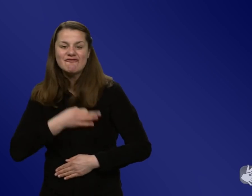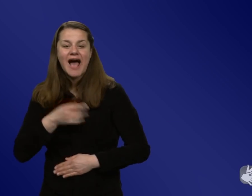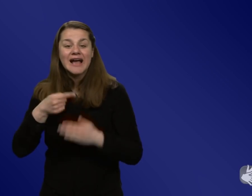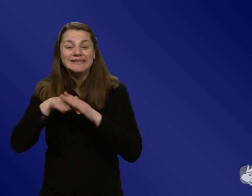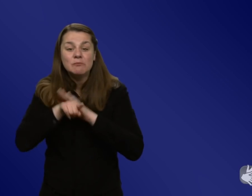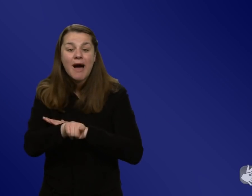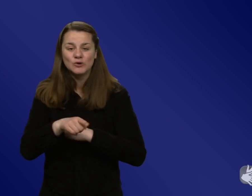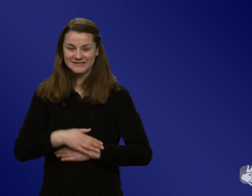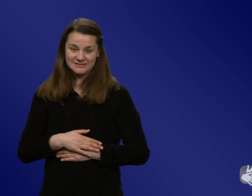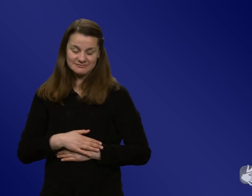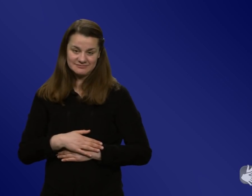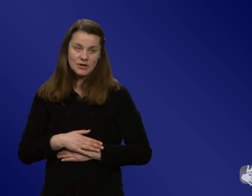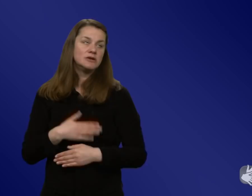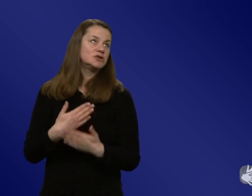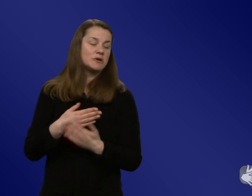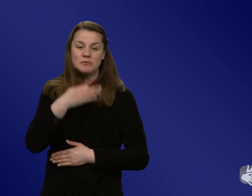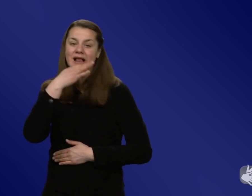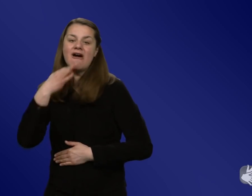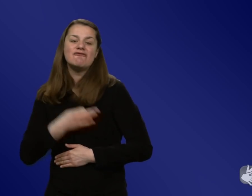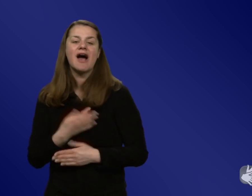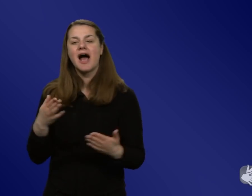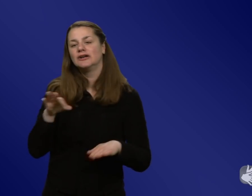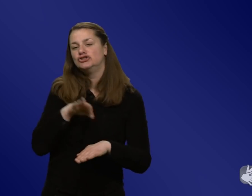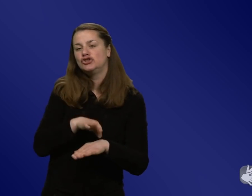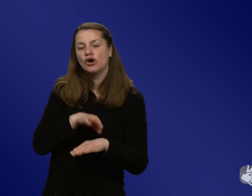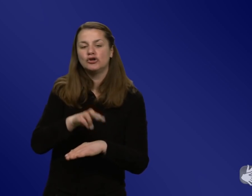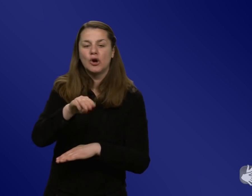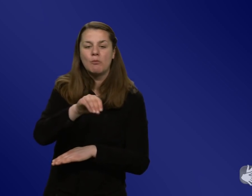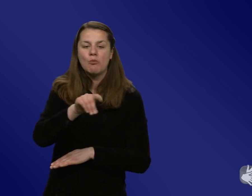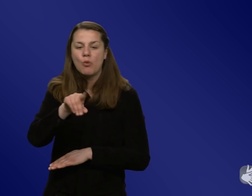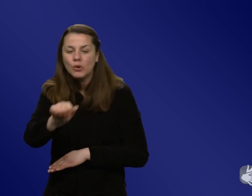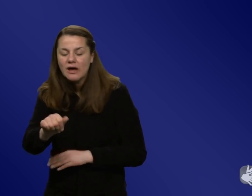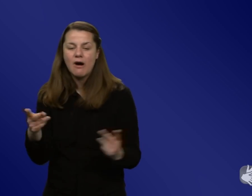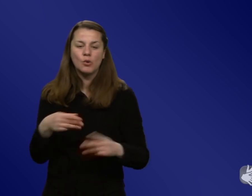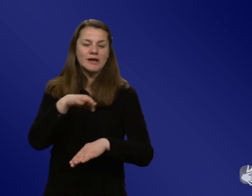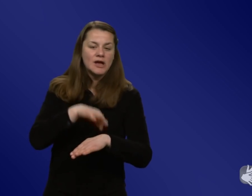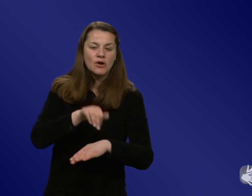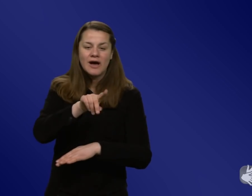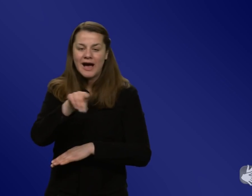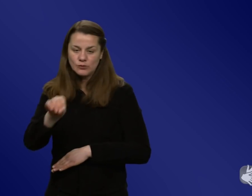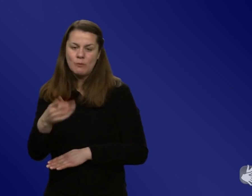Frag doch mal, weiß ich nicht, Dr. Moda oder frag doch mal Dr. Ado. Ein Format, wo man